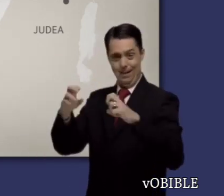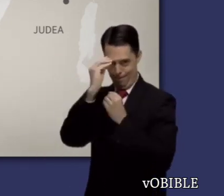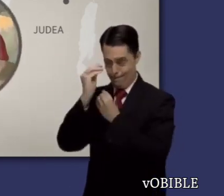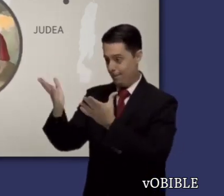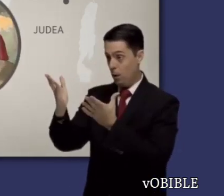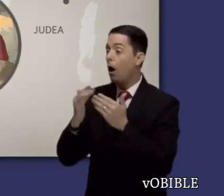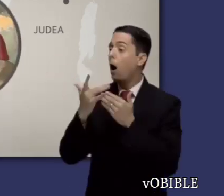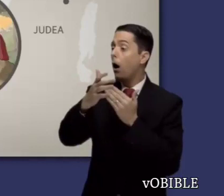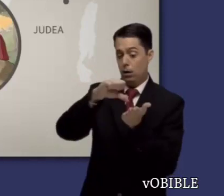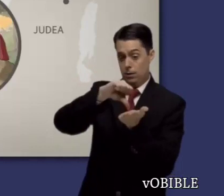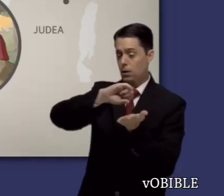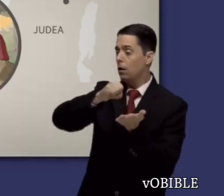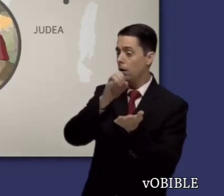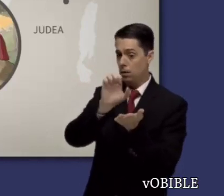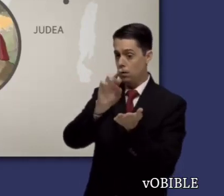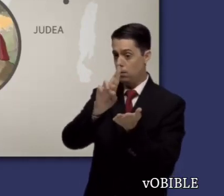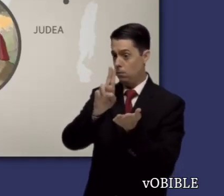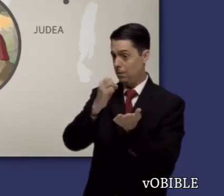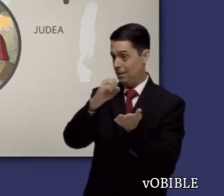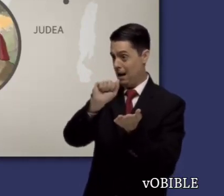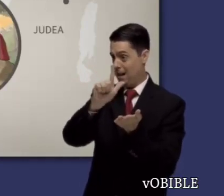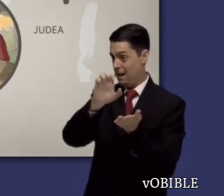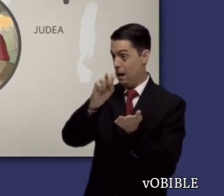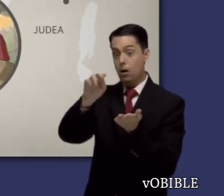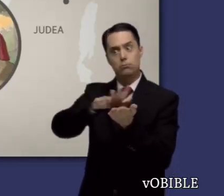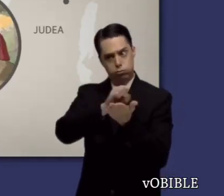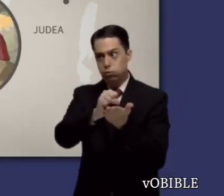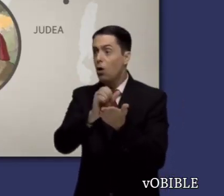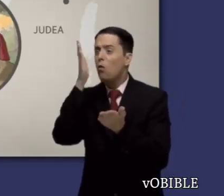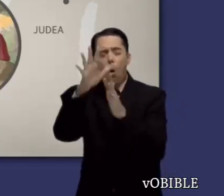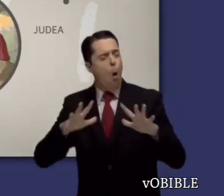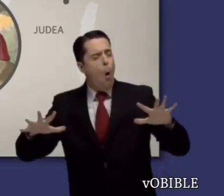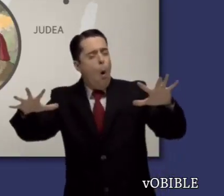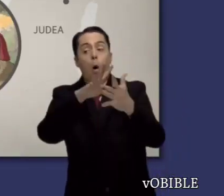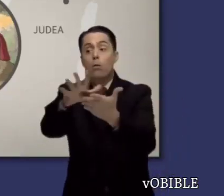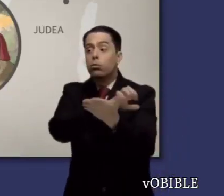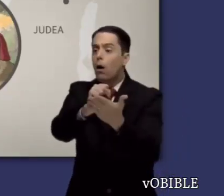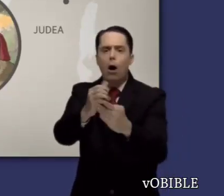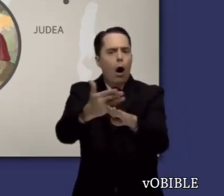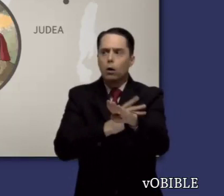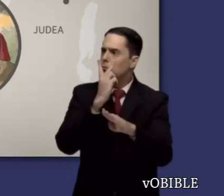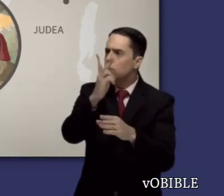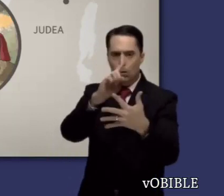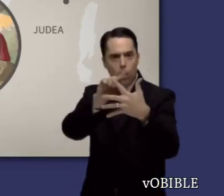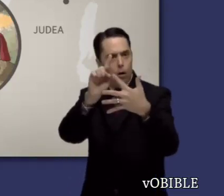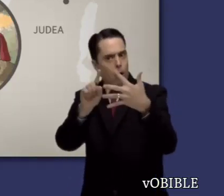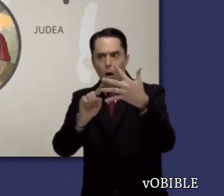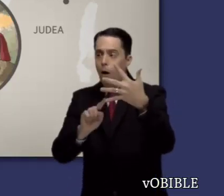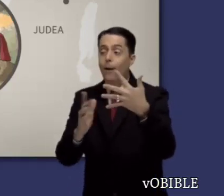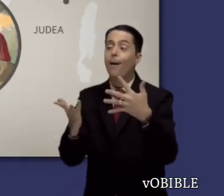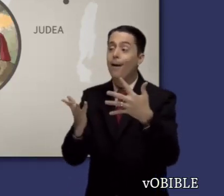El capítulo 21 habla de la profecía de Jesús sobre la destrucción de Jerusalén y los últimos días de este sistema de cosas.